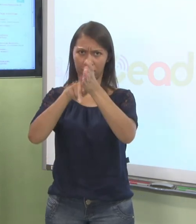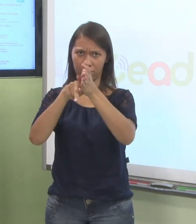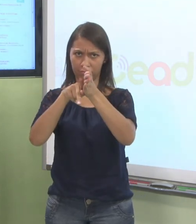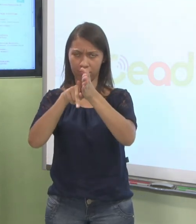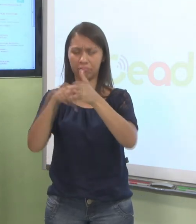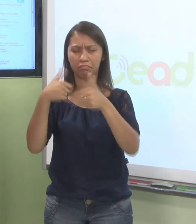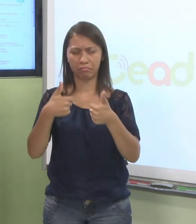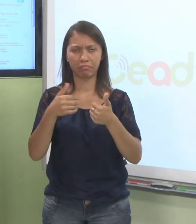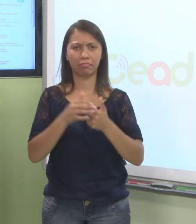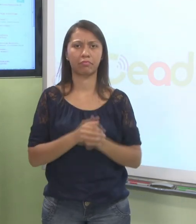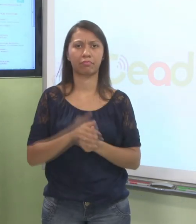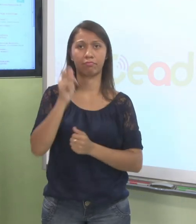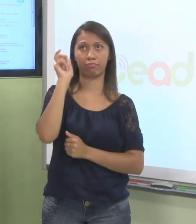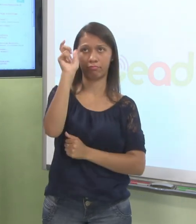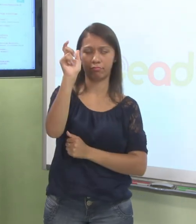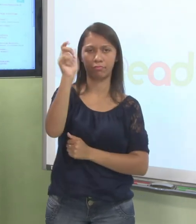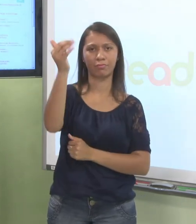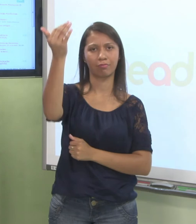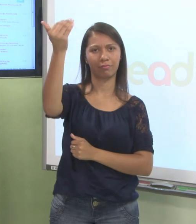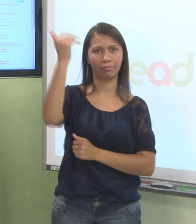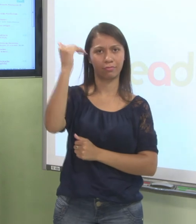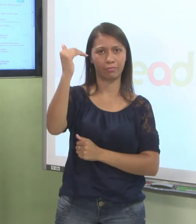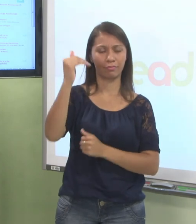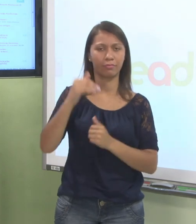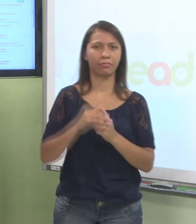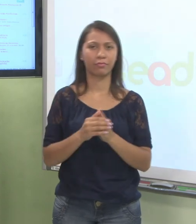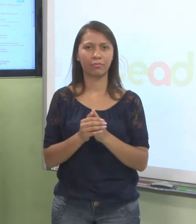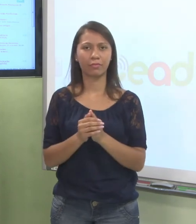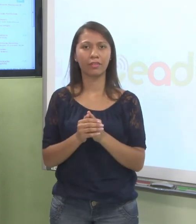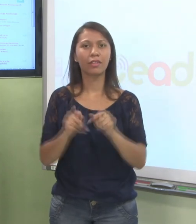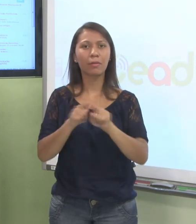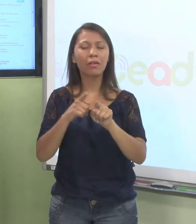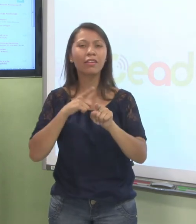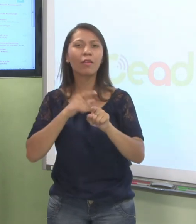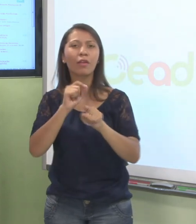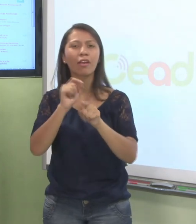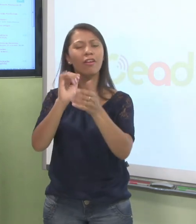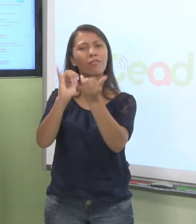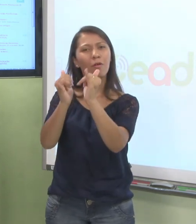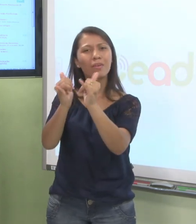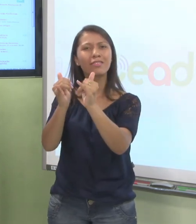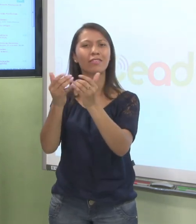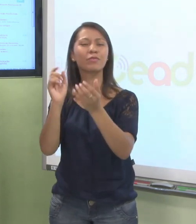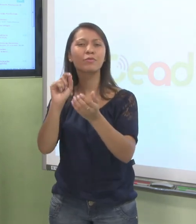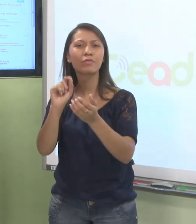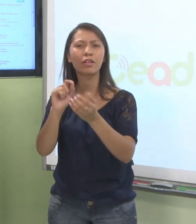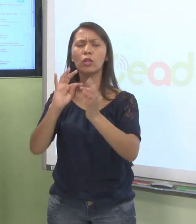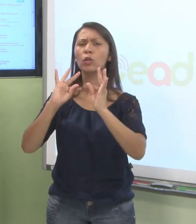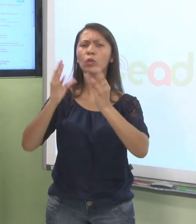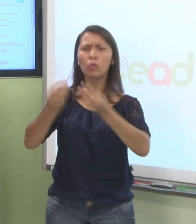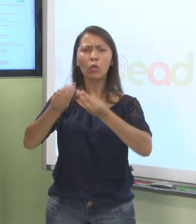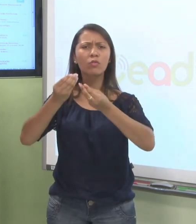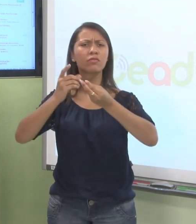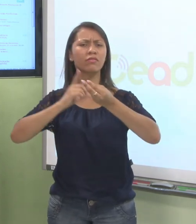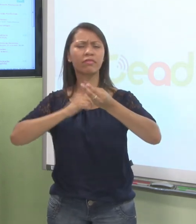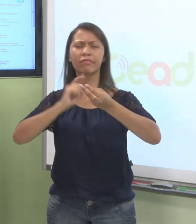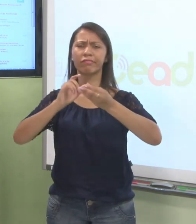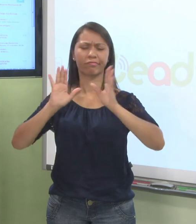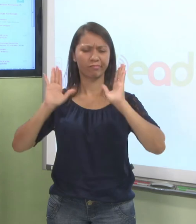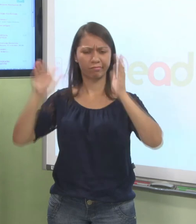Aqui, o próximo bloco. Últimas notícias. Aqui mostram as mensagens que estão nos fóruns de notícias. que eu falei